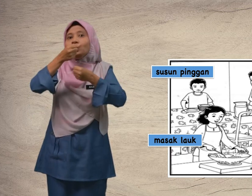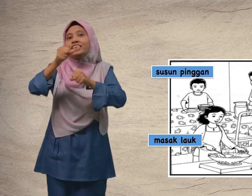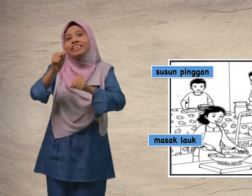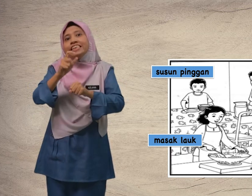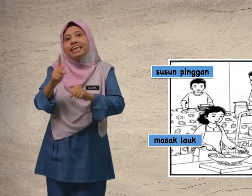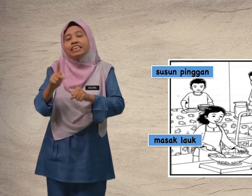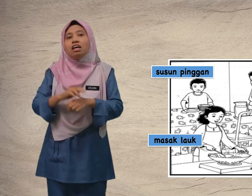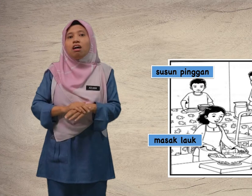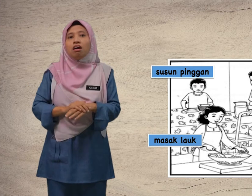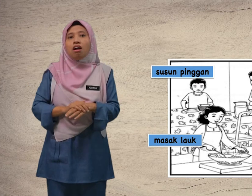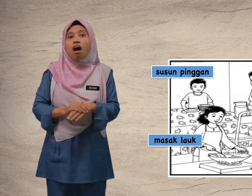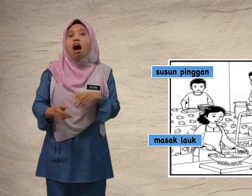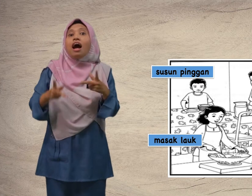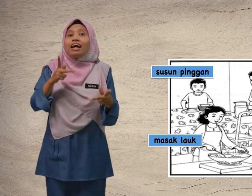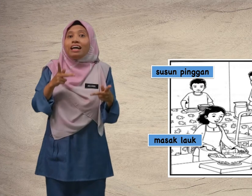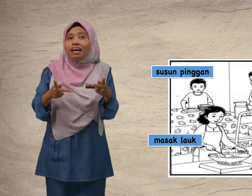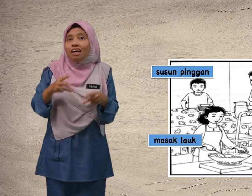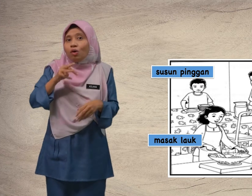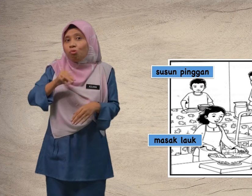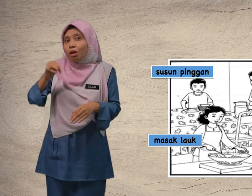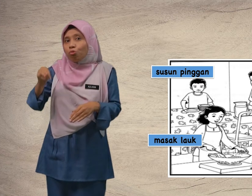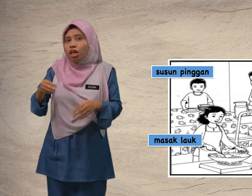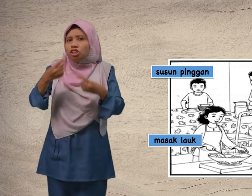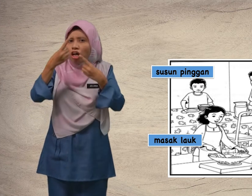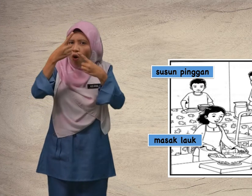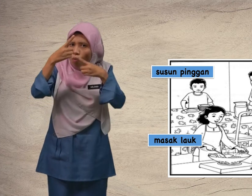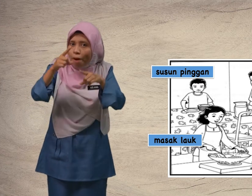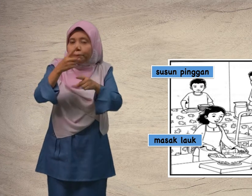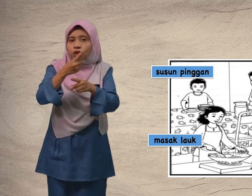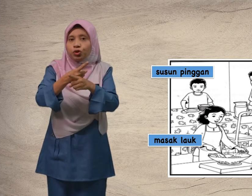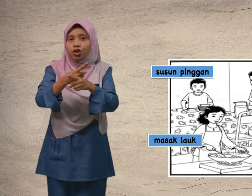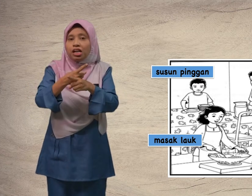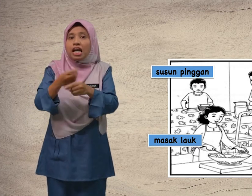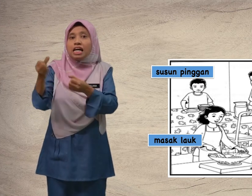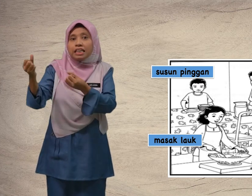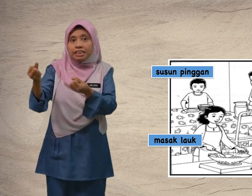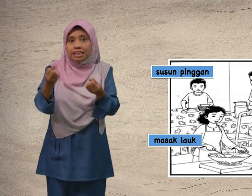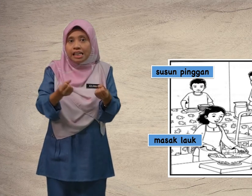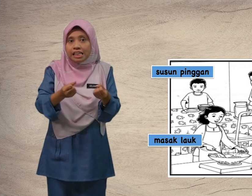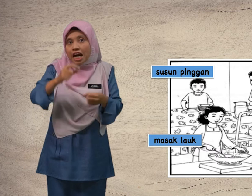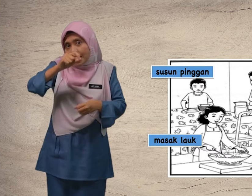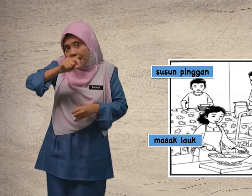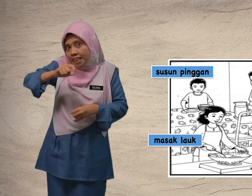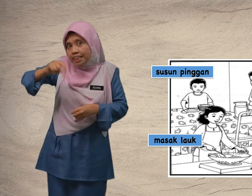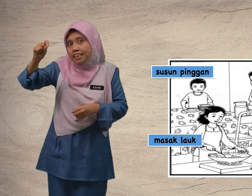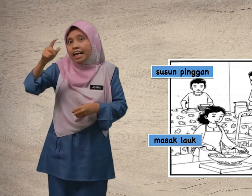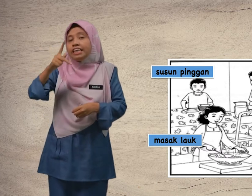sediakan. Kalau murid-murid jawab betul, sila tandakan